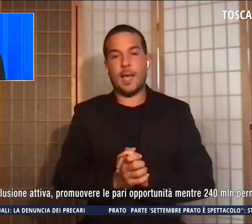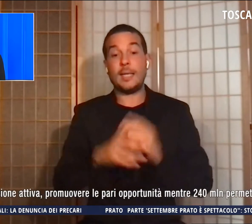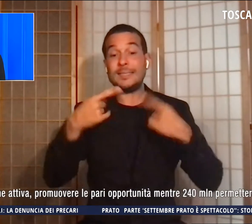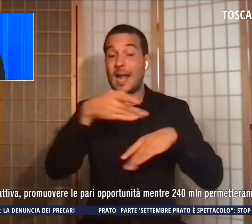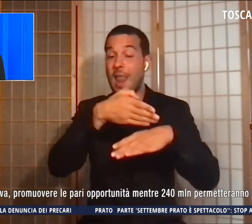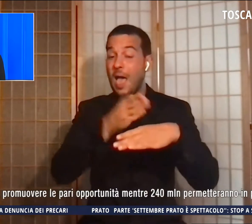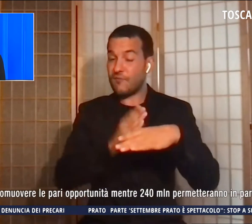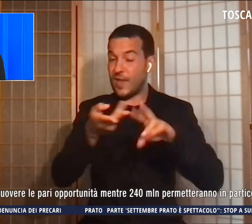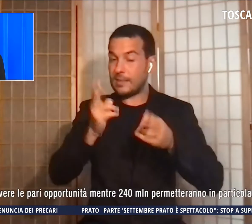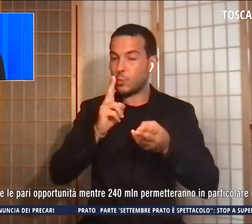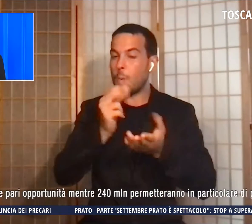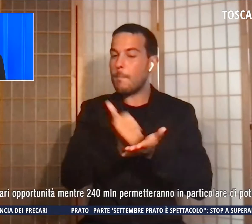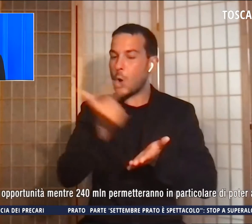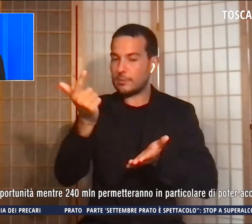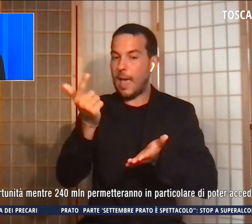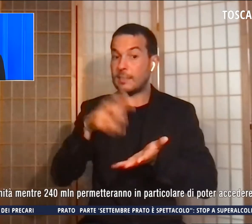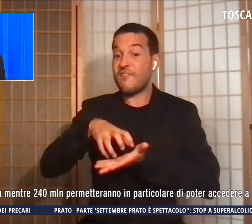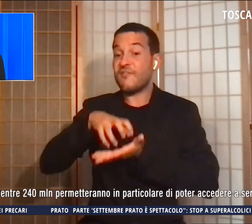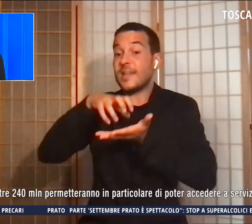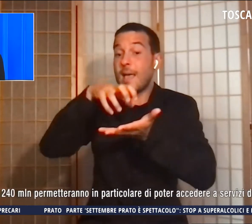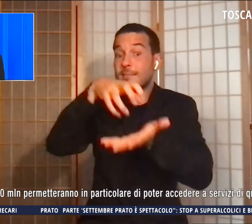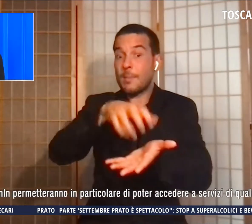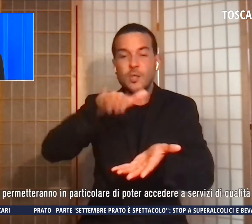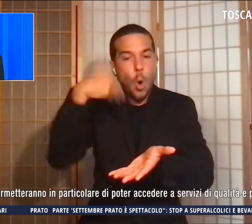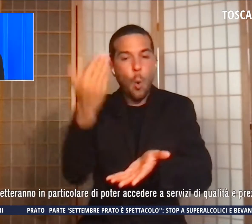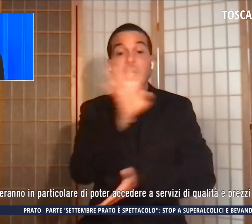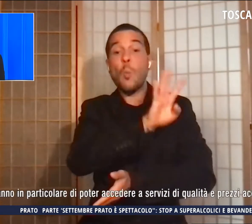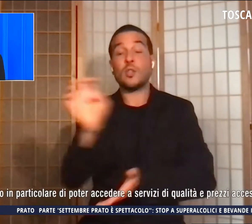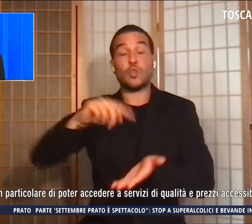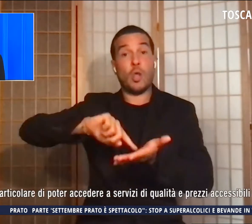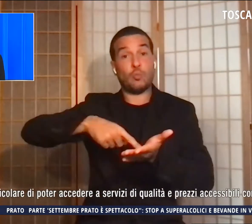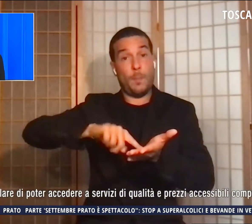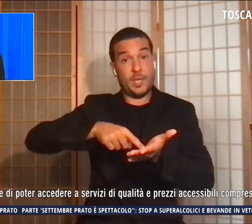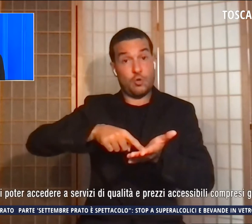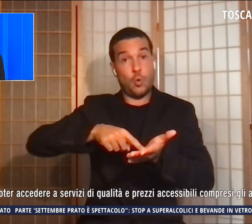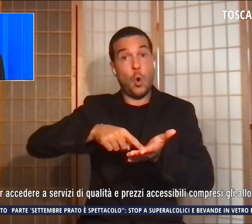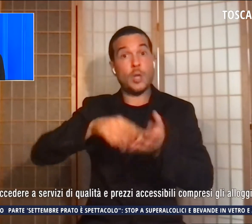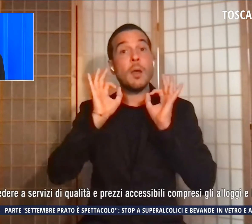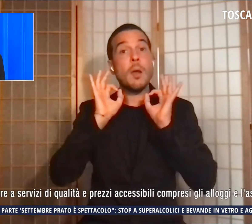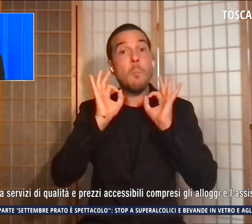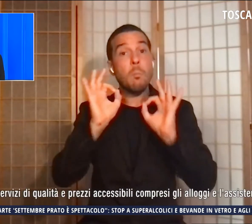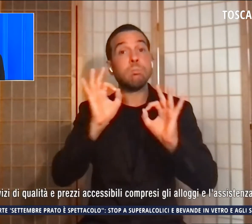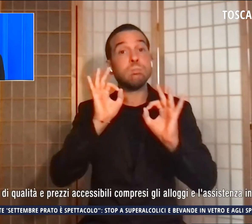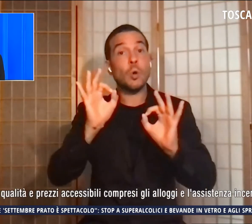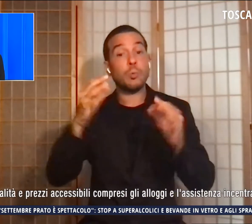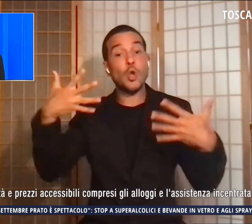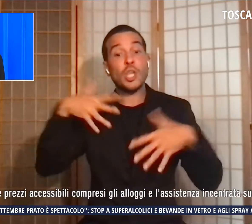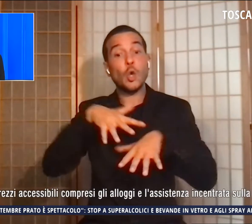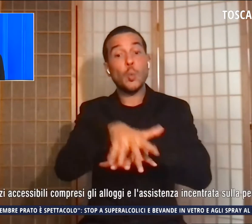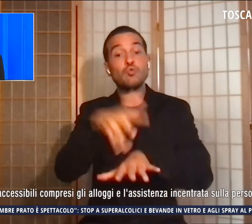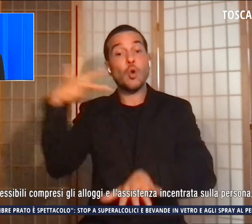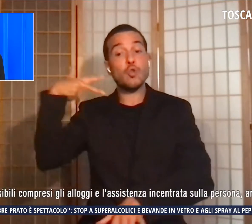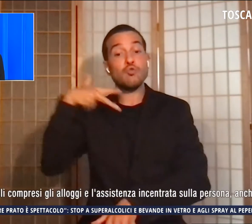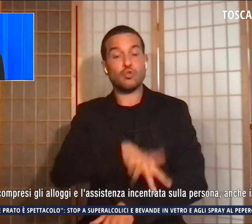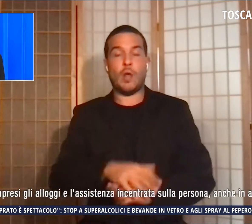finanziamenti, oltre 400 milioni, è destinata all'inclusione sociale. Di questi, 180